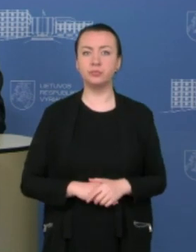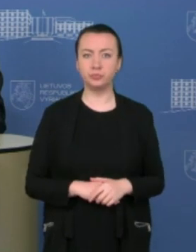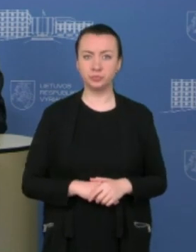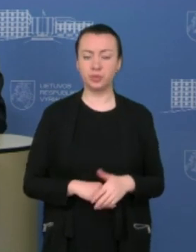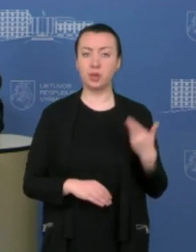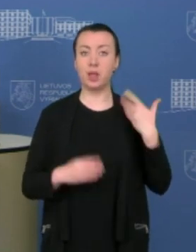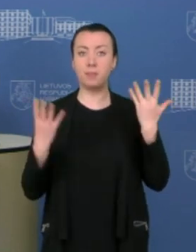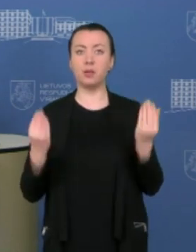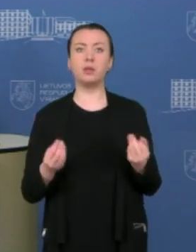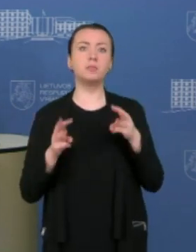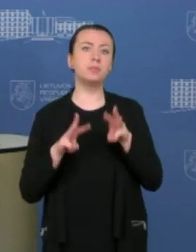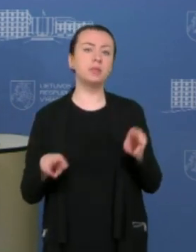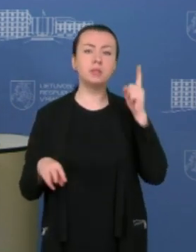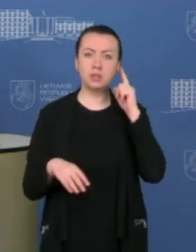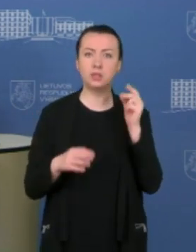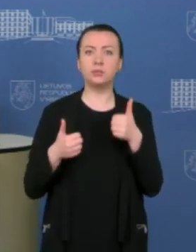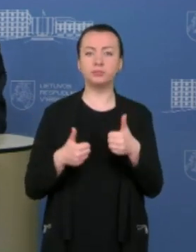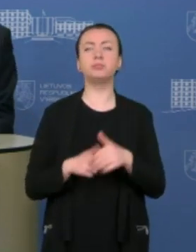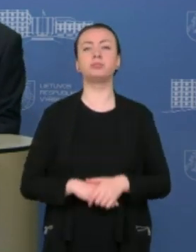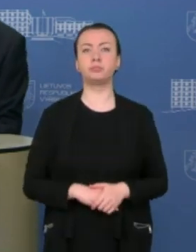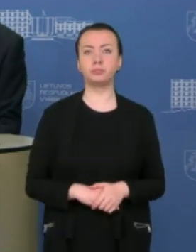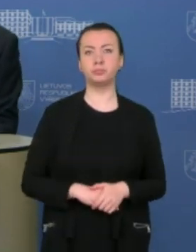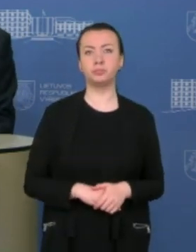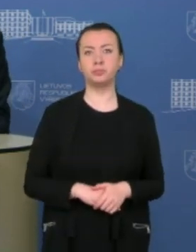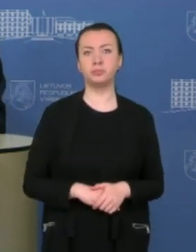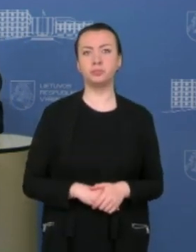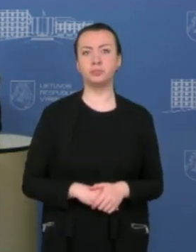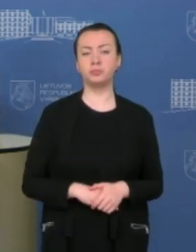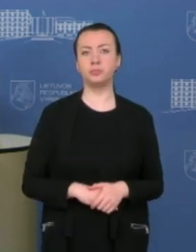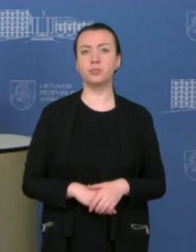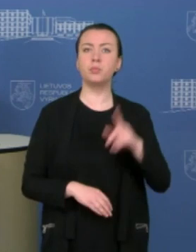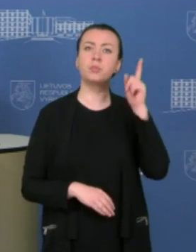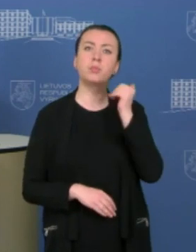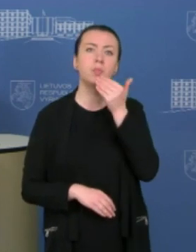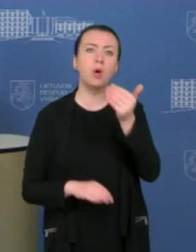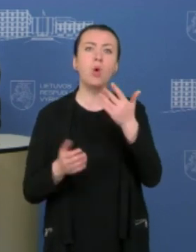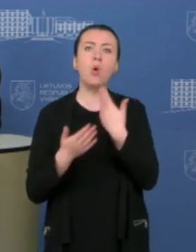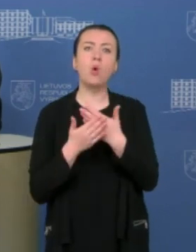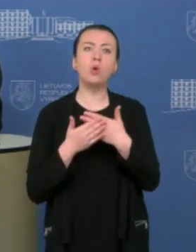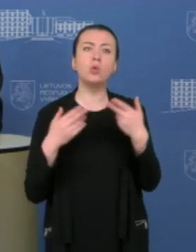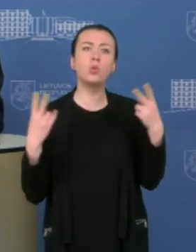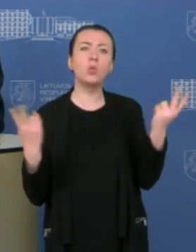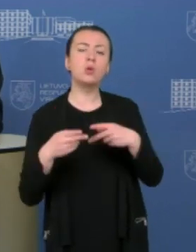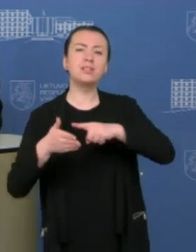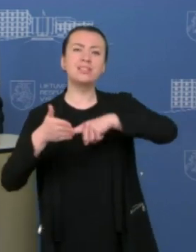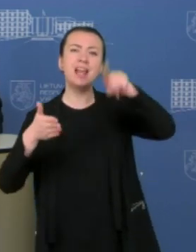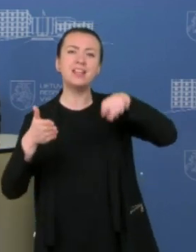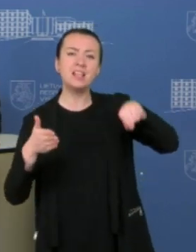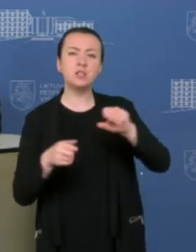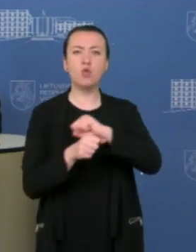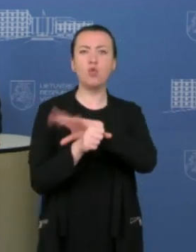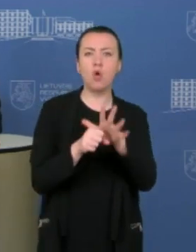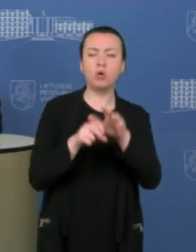Abadienu, ministrė, girdite? Taip, girdime. Norėjau jūsų paklausti, kodėl reikalingas tas statistinis COVID